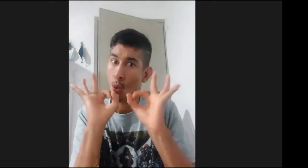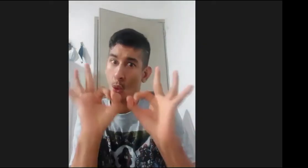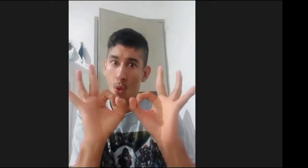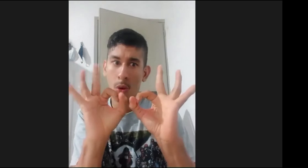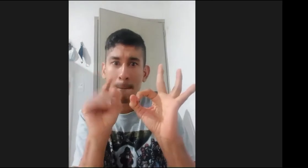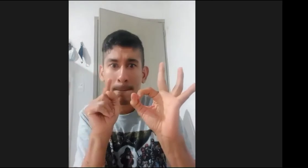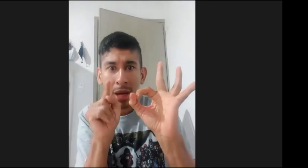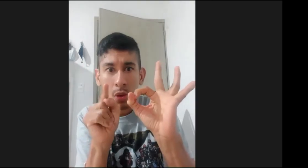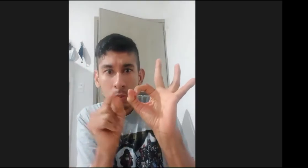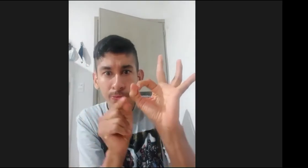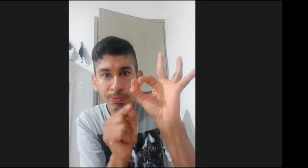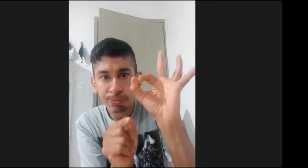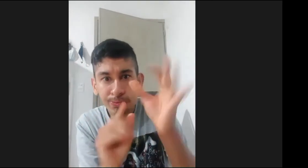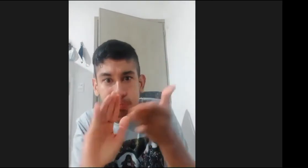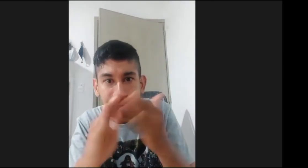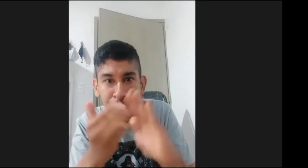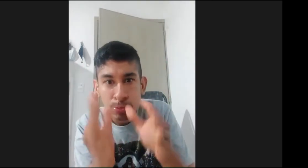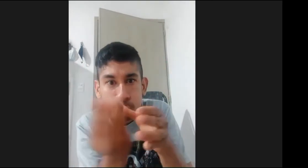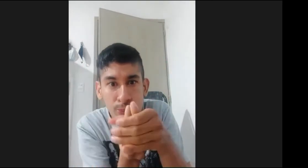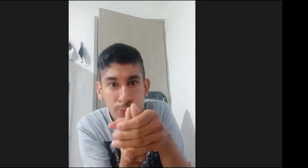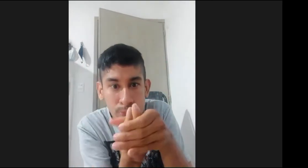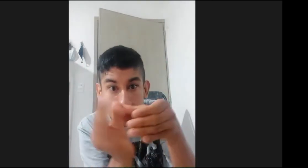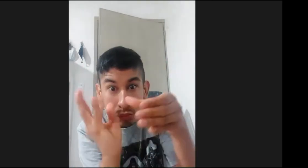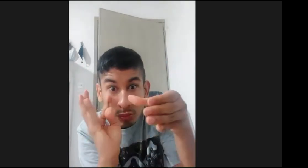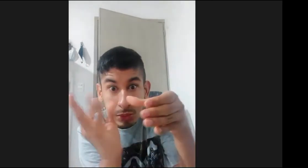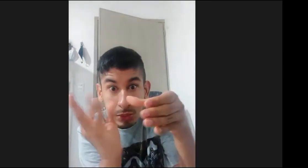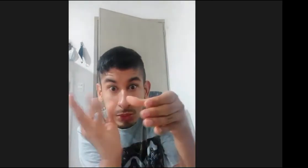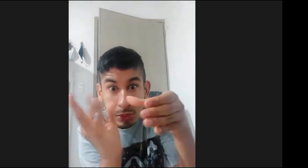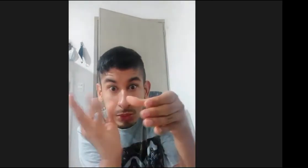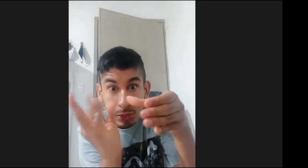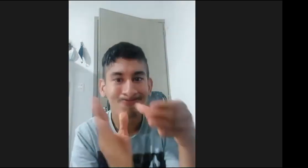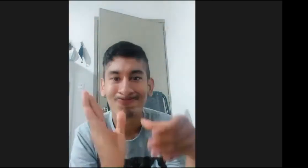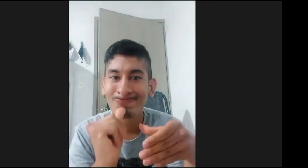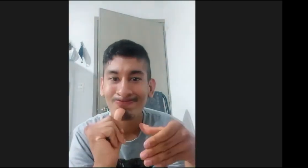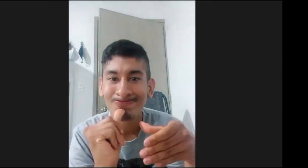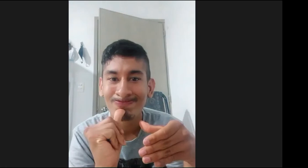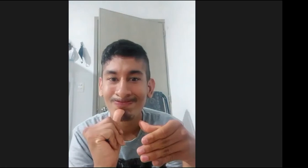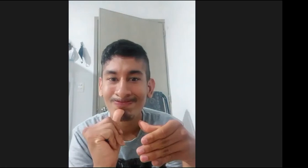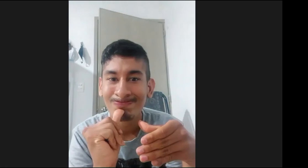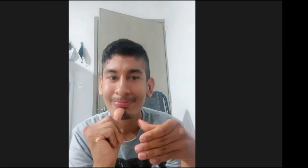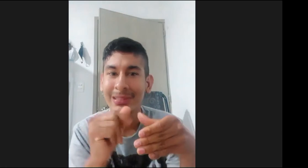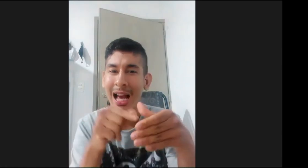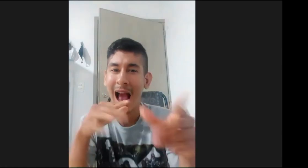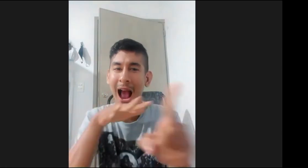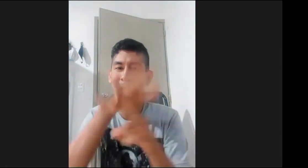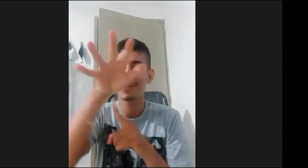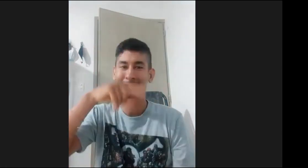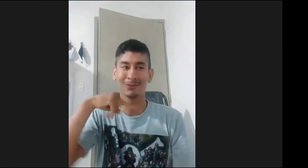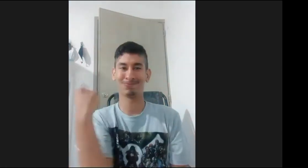nacional hay varias personas que se interesan mucho en esta carrera pero hay un pero y es que no se incluye a